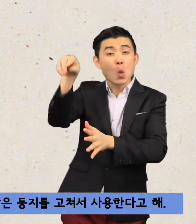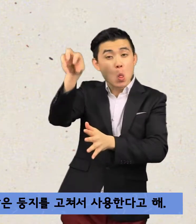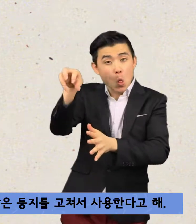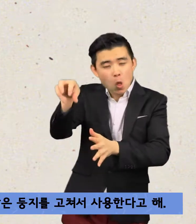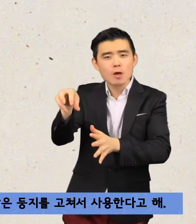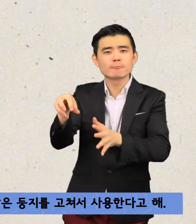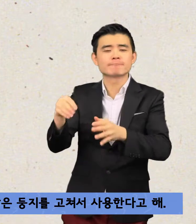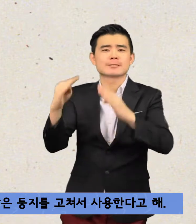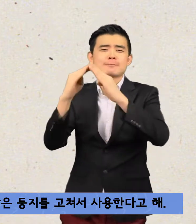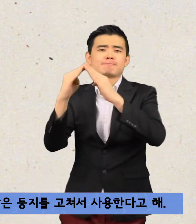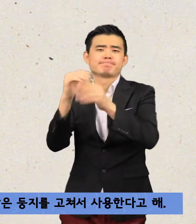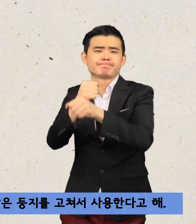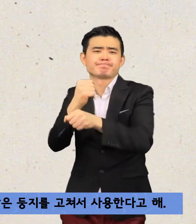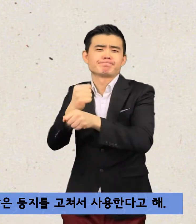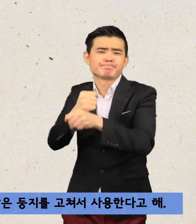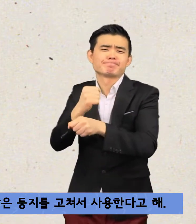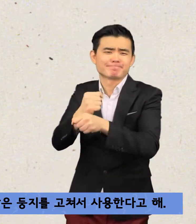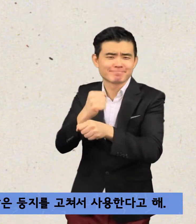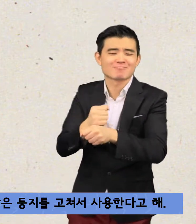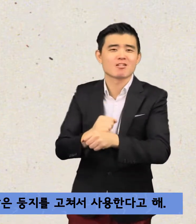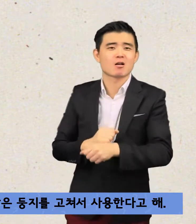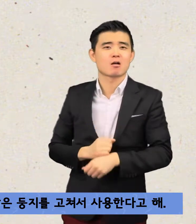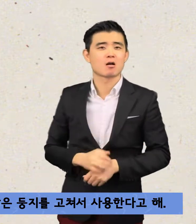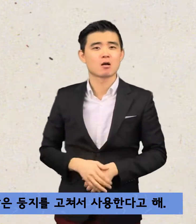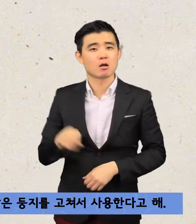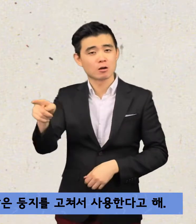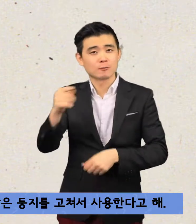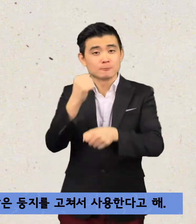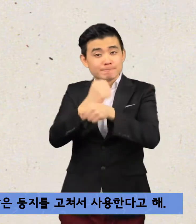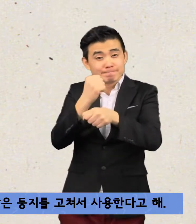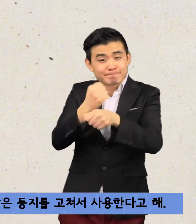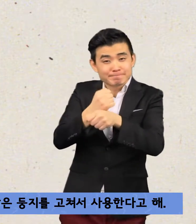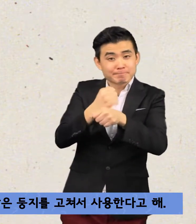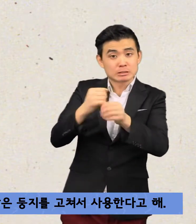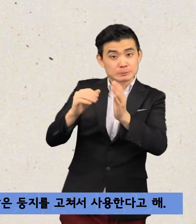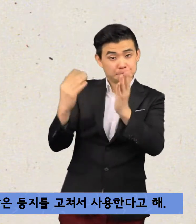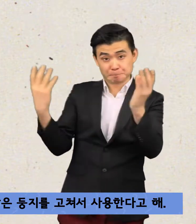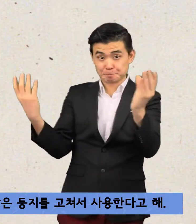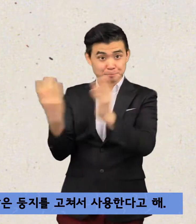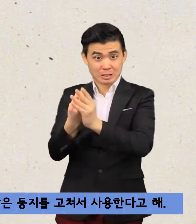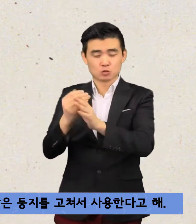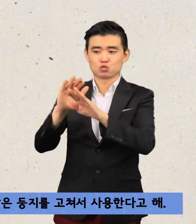둥지를 지어 놓고서는 해마다 같은 둥지를 고쳐서 사용한다고 해.